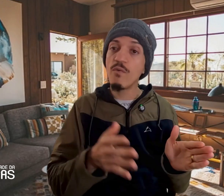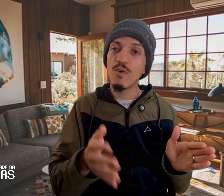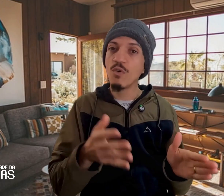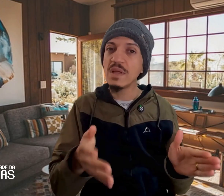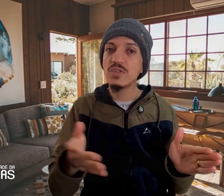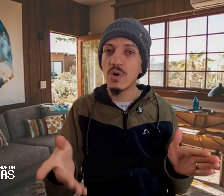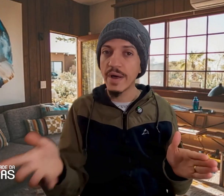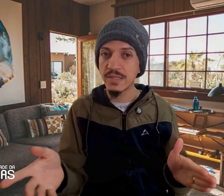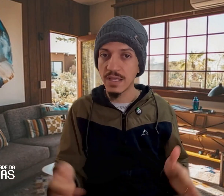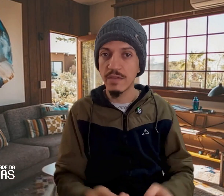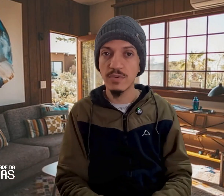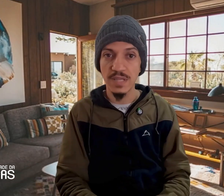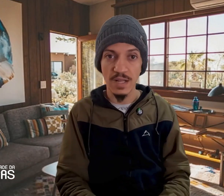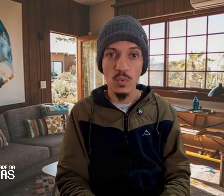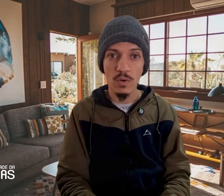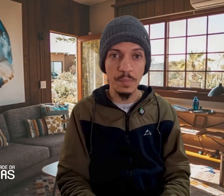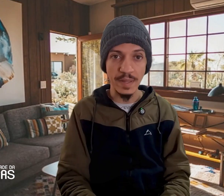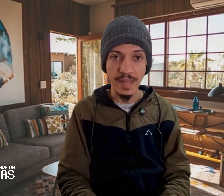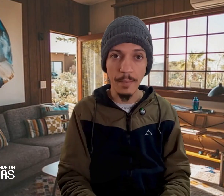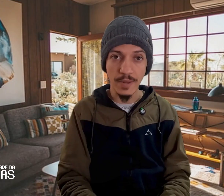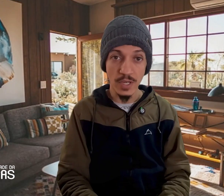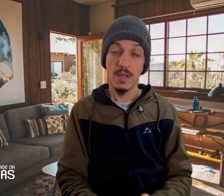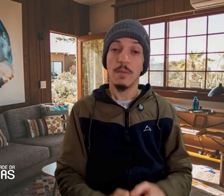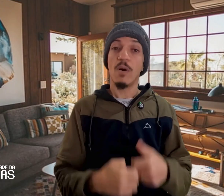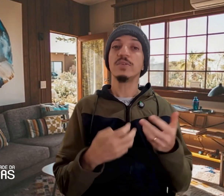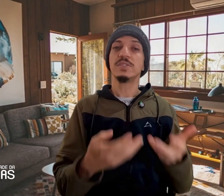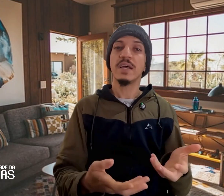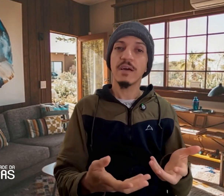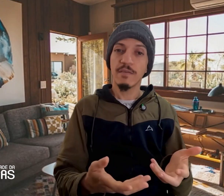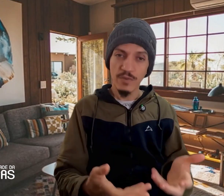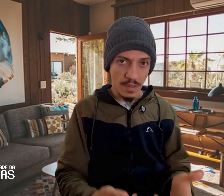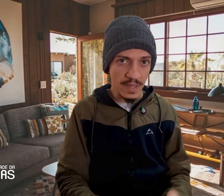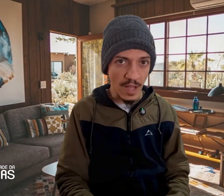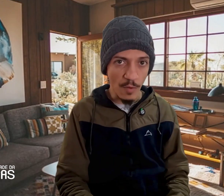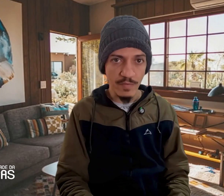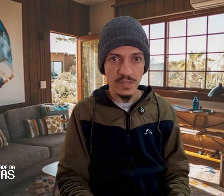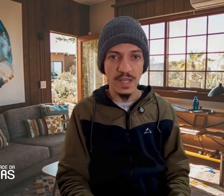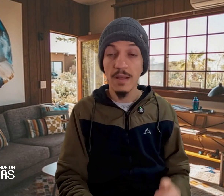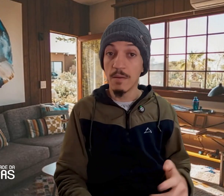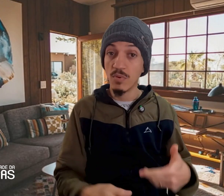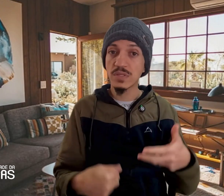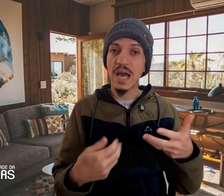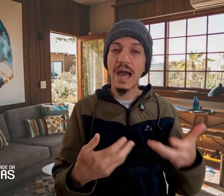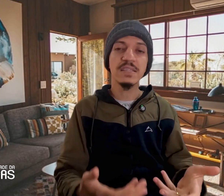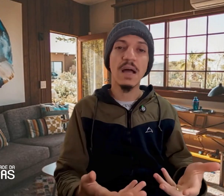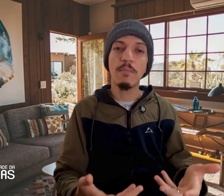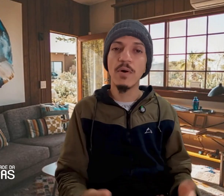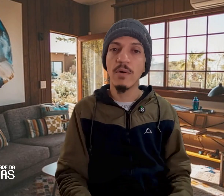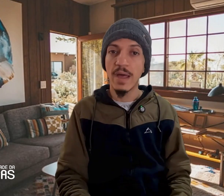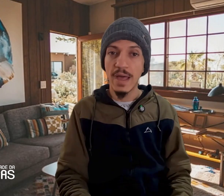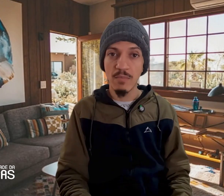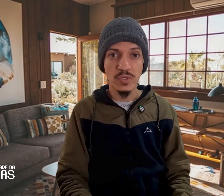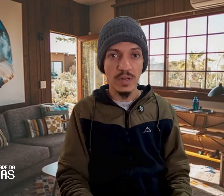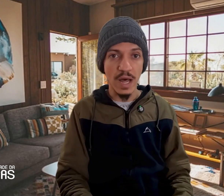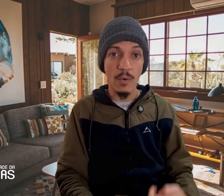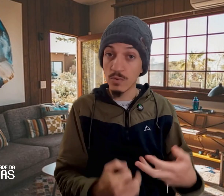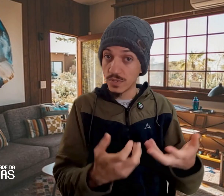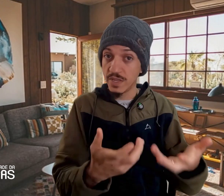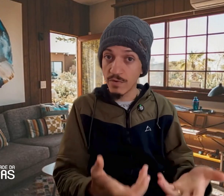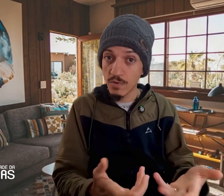volume de horas em que você atua como intérprete, pode ser fundamental para você buscar esse apoio emocional, inclusive um